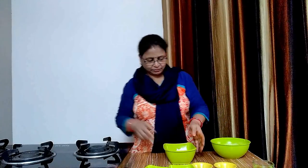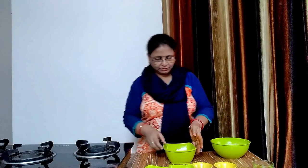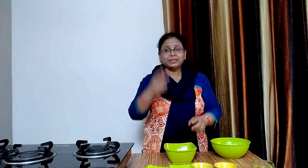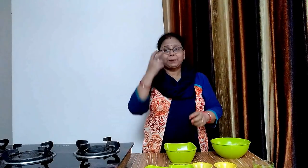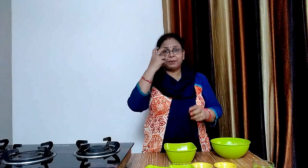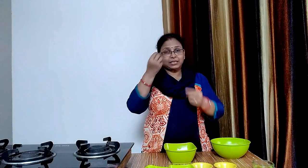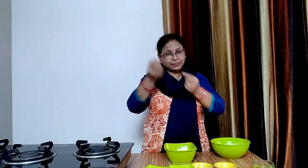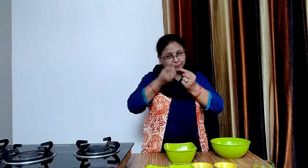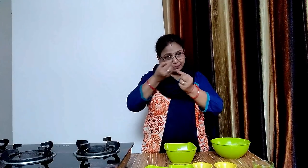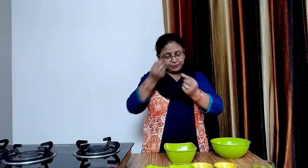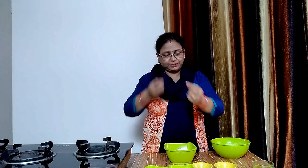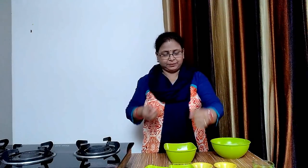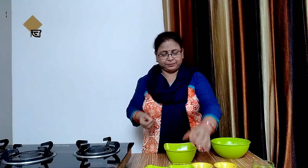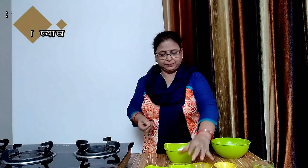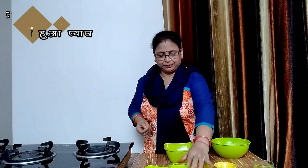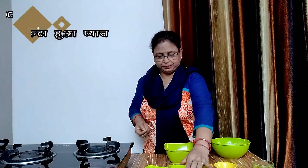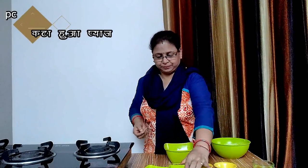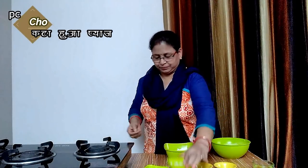अब इसमें एक बारी कट अगवा प्यास